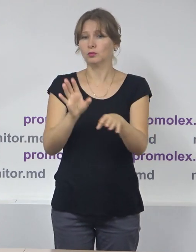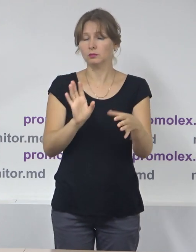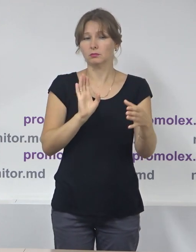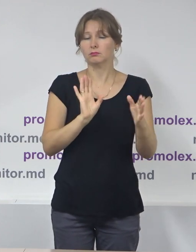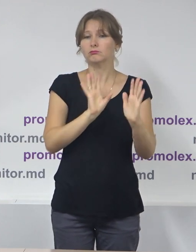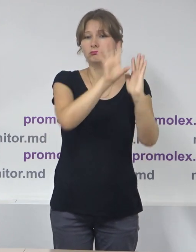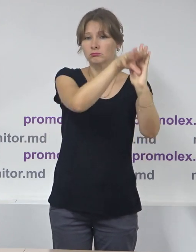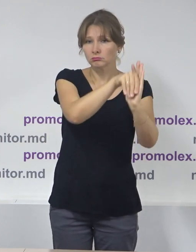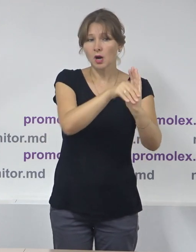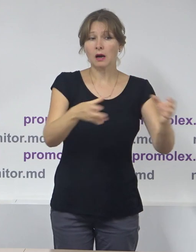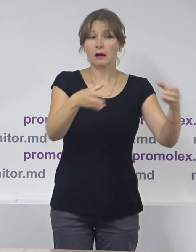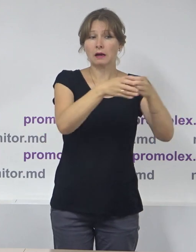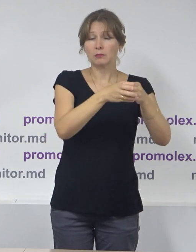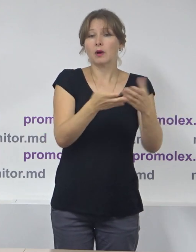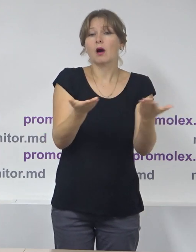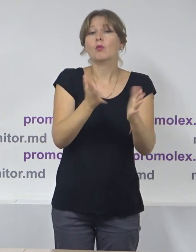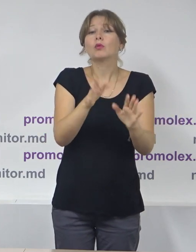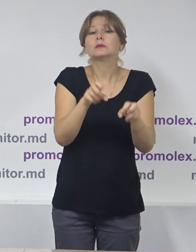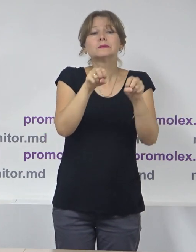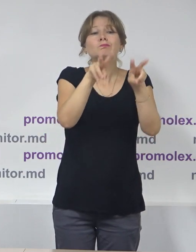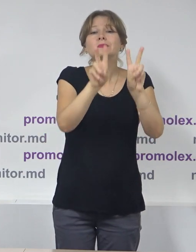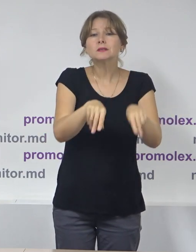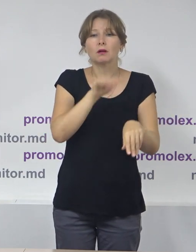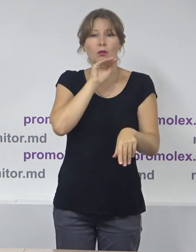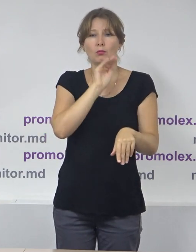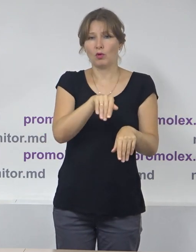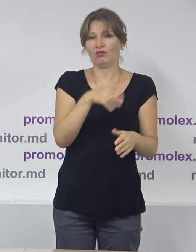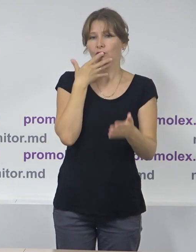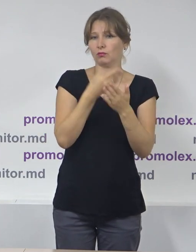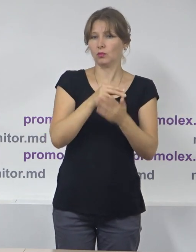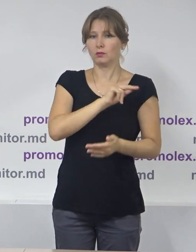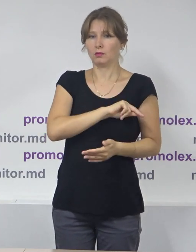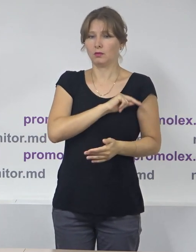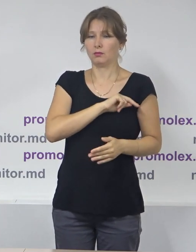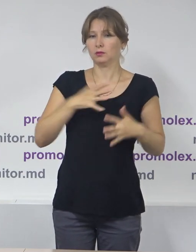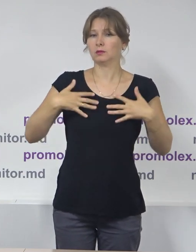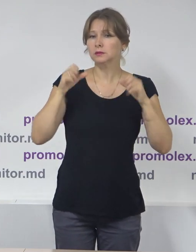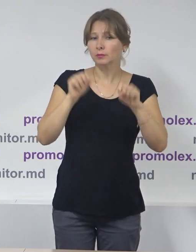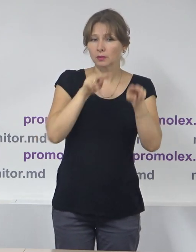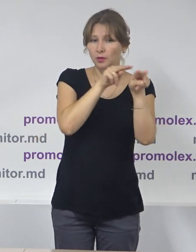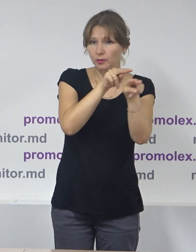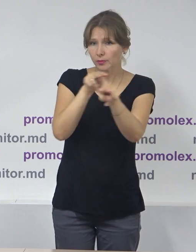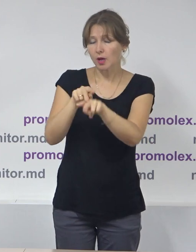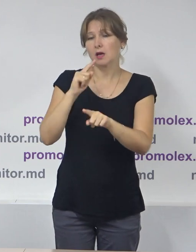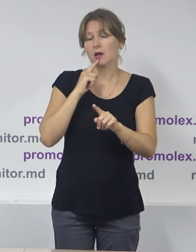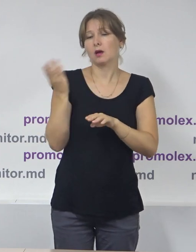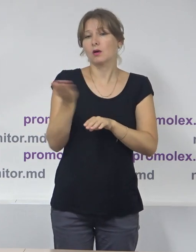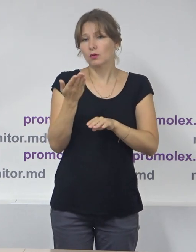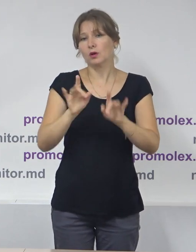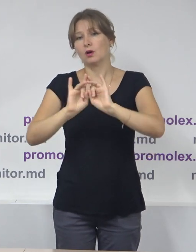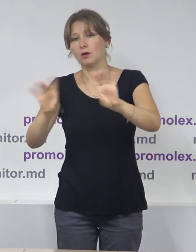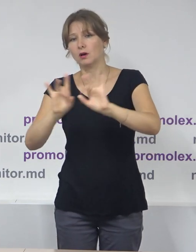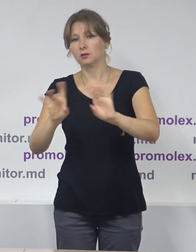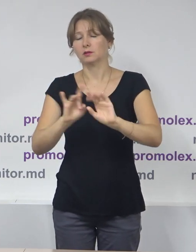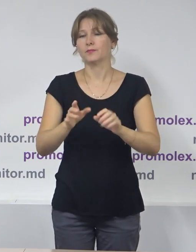unei echipe care va fi dedicată specific acestui efort de monitorizare a discursului instigator la ură.